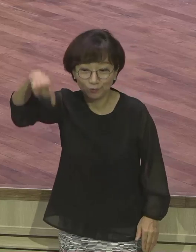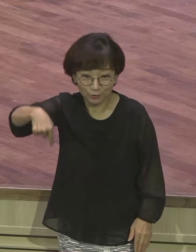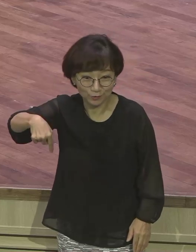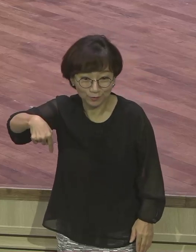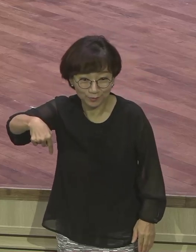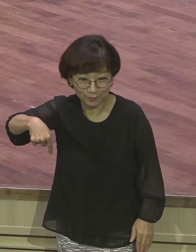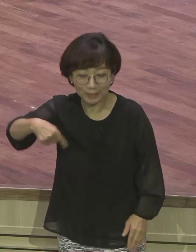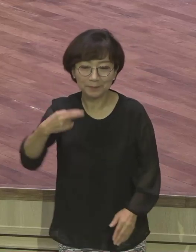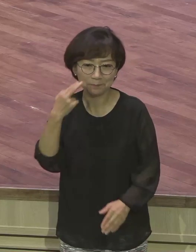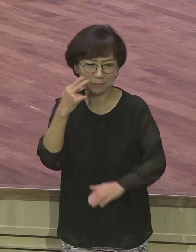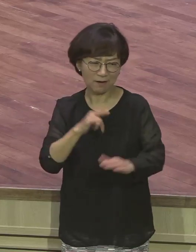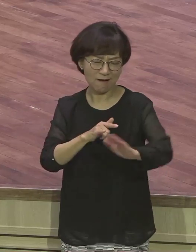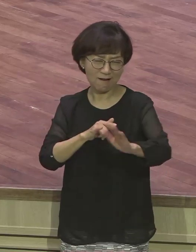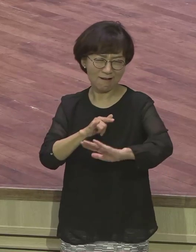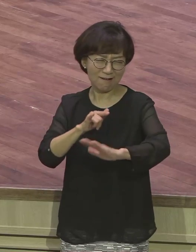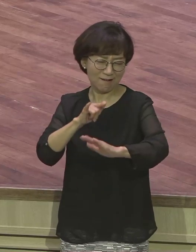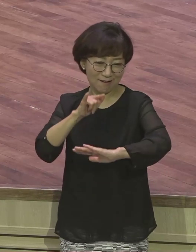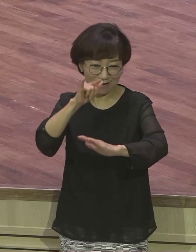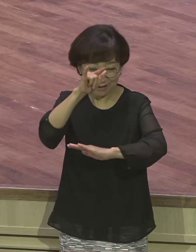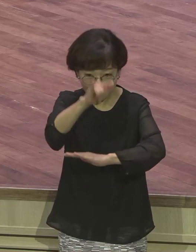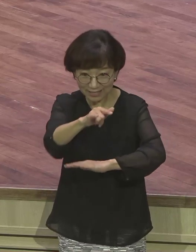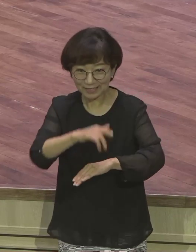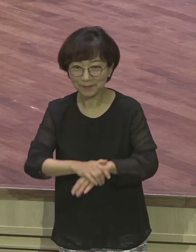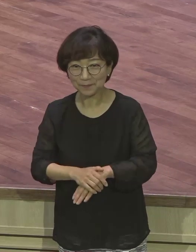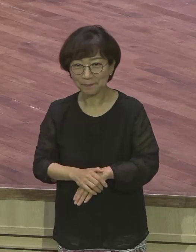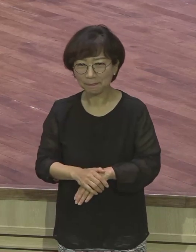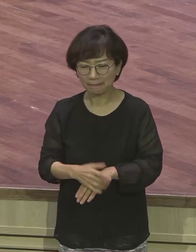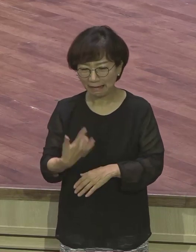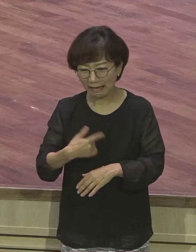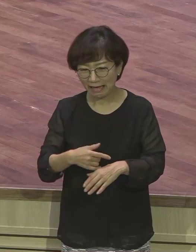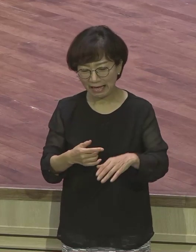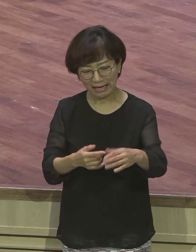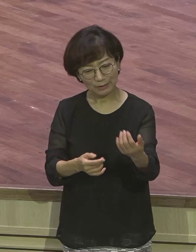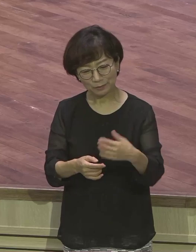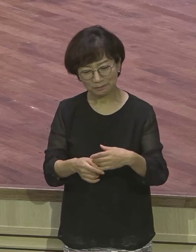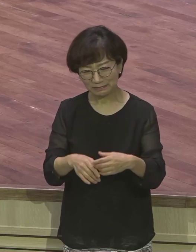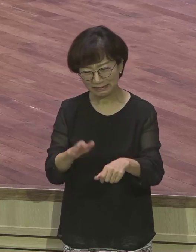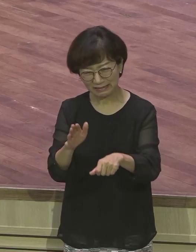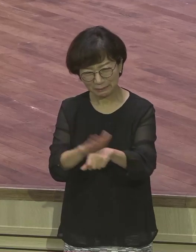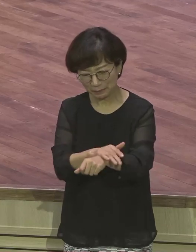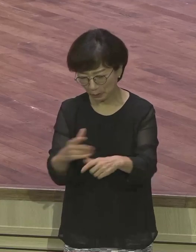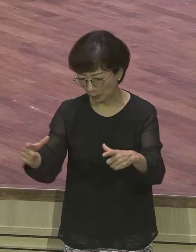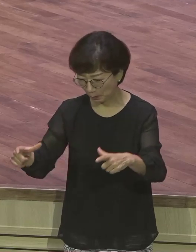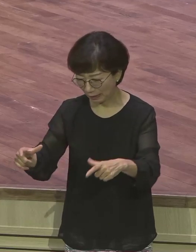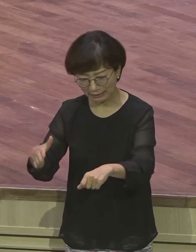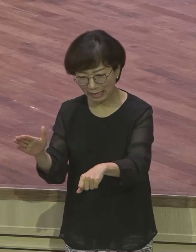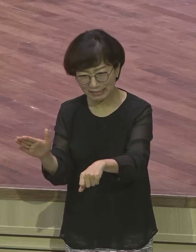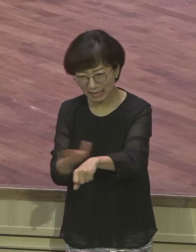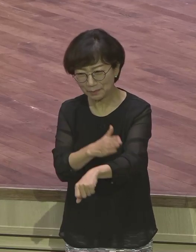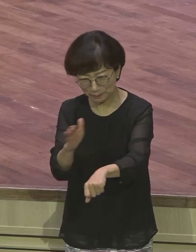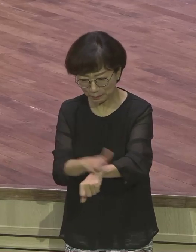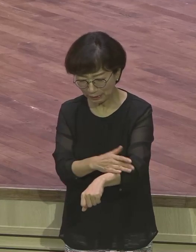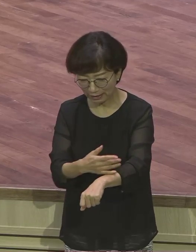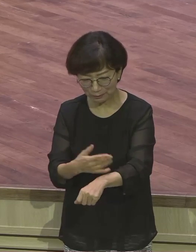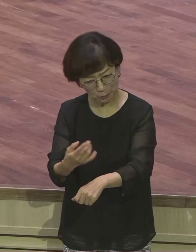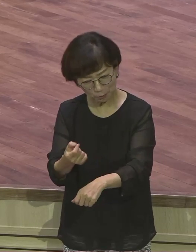갔어요. 미국 가서 가서 마이너리그에서 조그마한 게 미국 가서 뭐 되겠습니까? 그래가지고